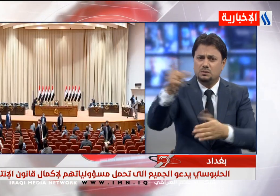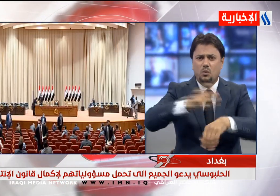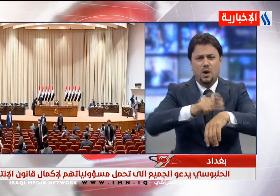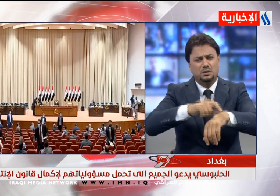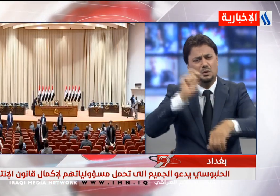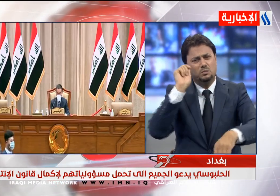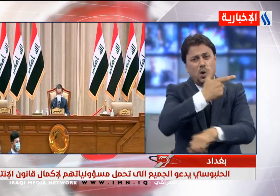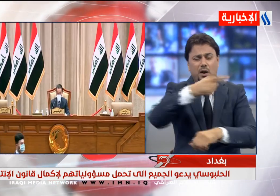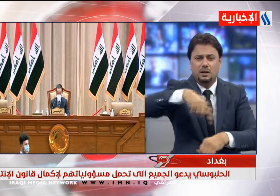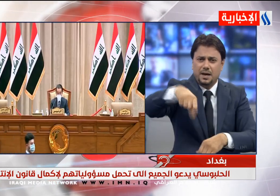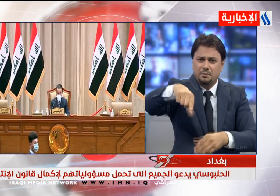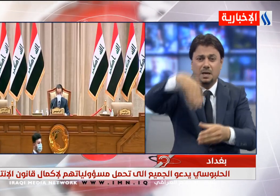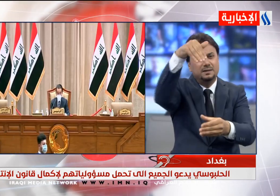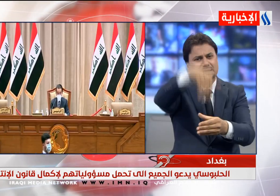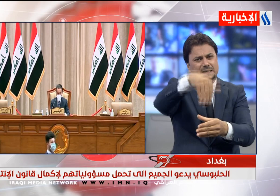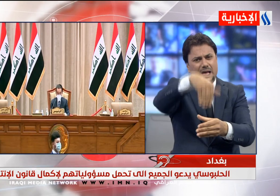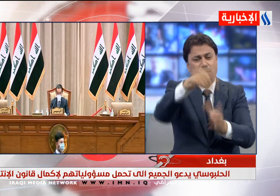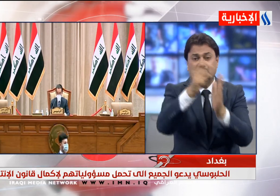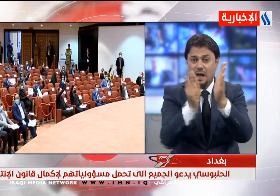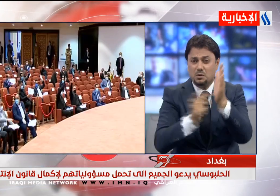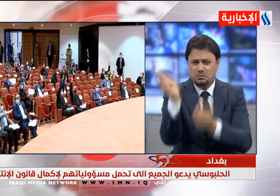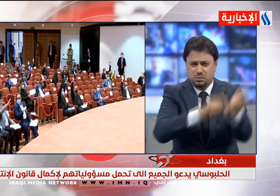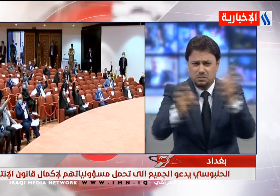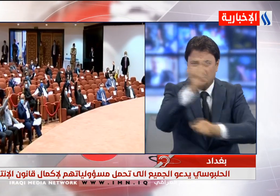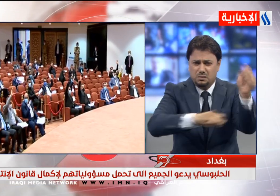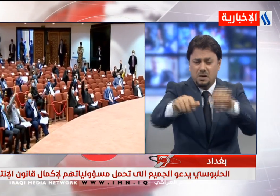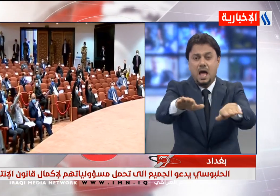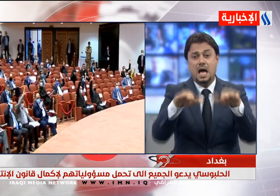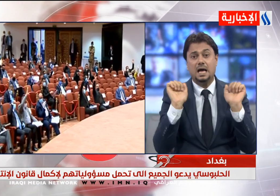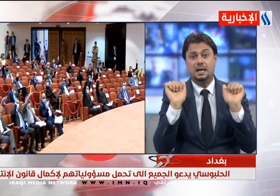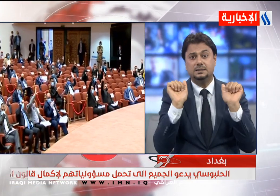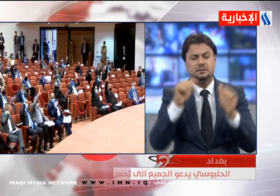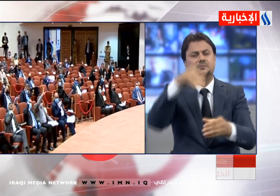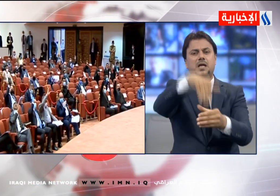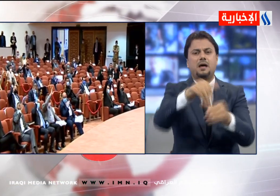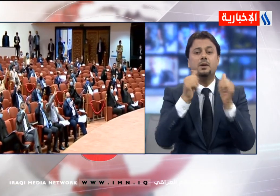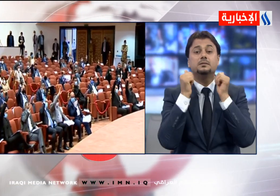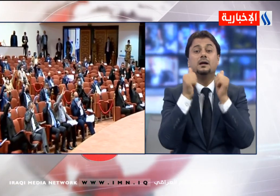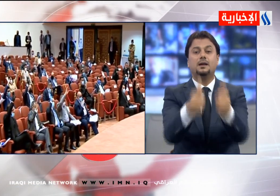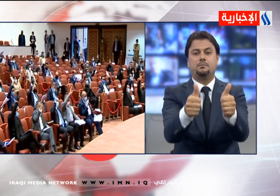بإكمال القانون والمضي بإجراء انتخابات مبكرة